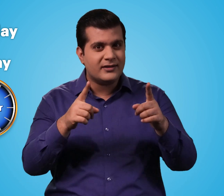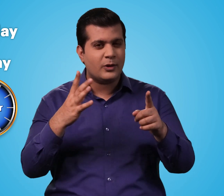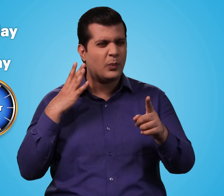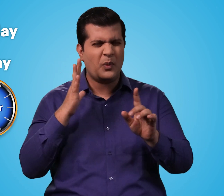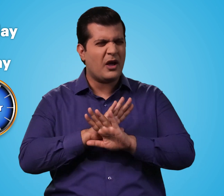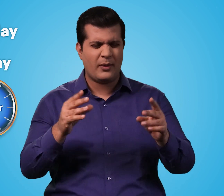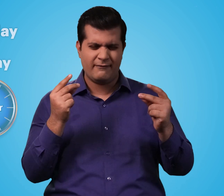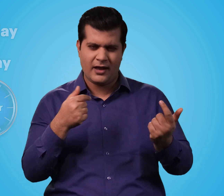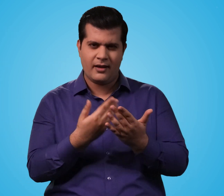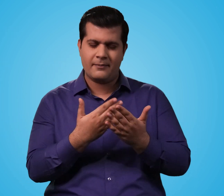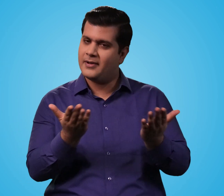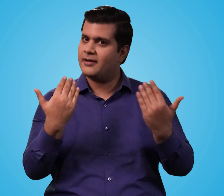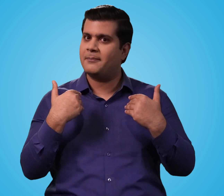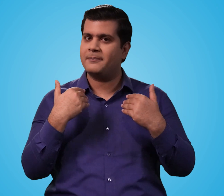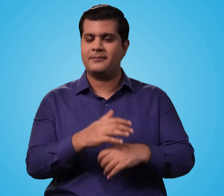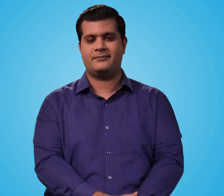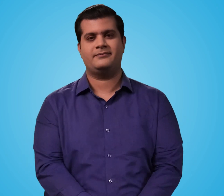आप तयार है इंतजार ना करें जल्दी apply करें